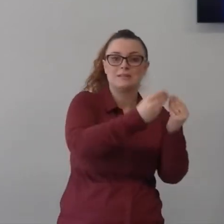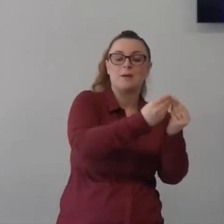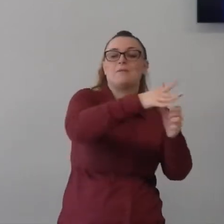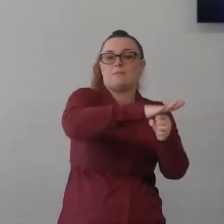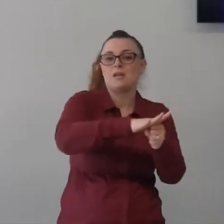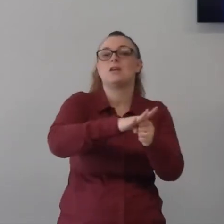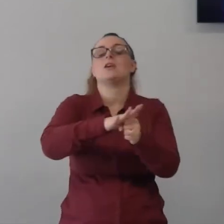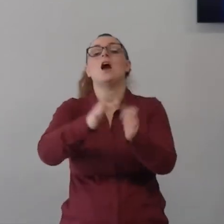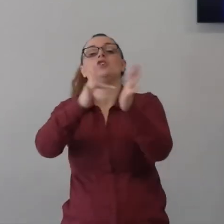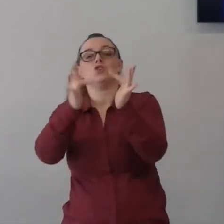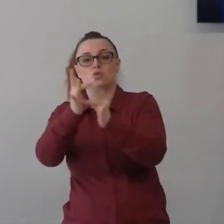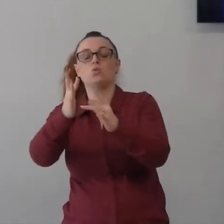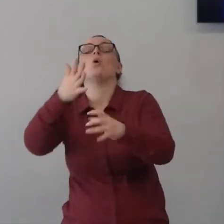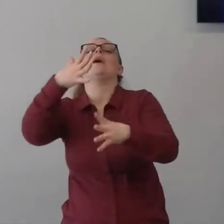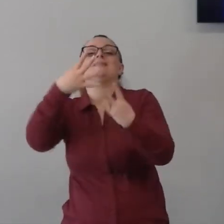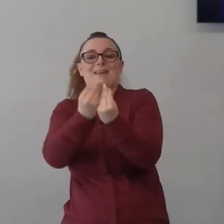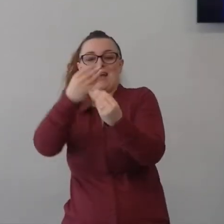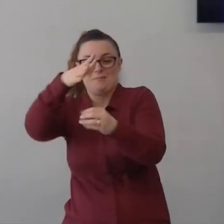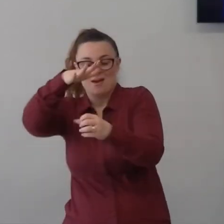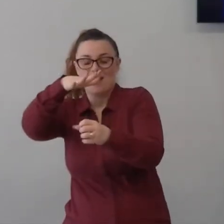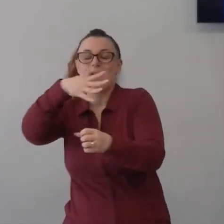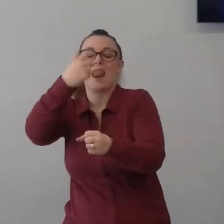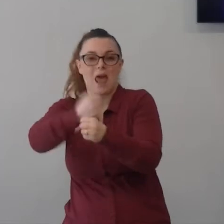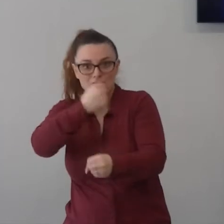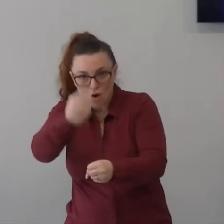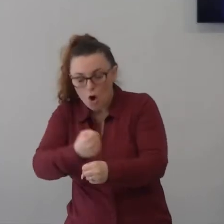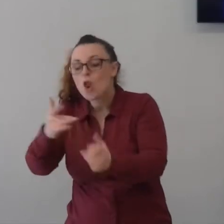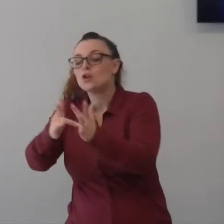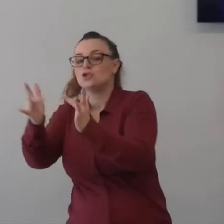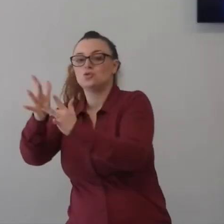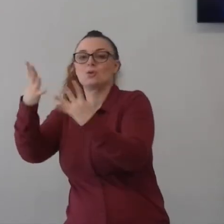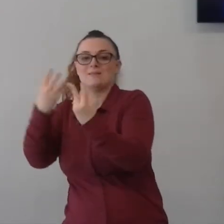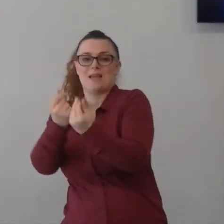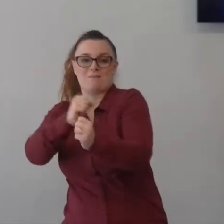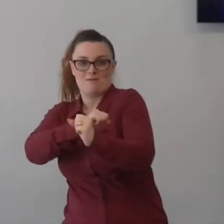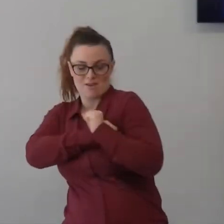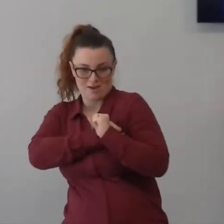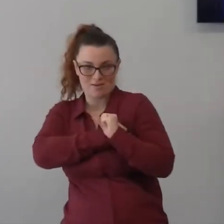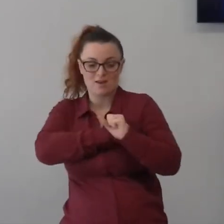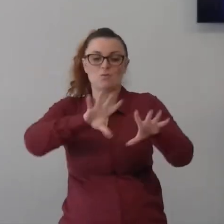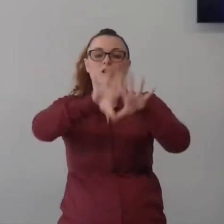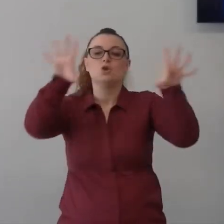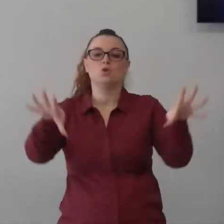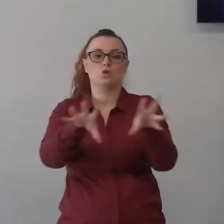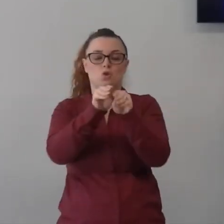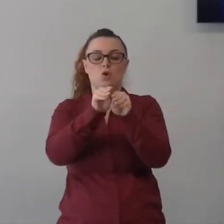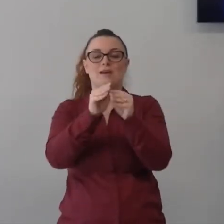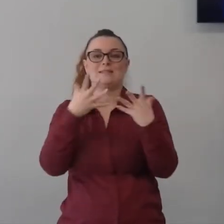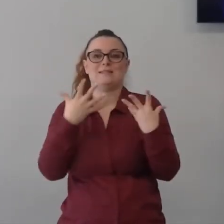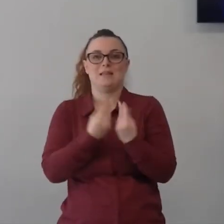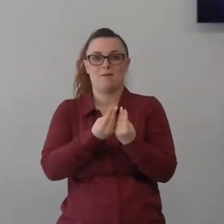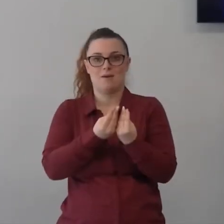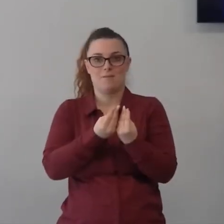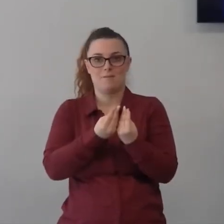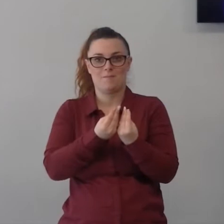Gesù è i miei amici Gesù è la mia fede Gesù deve essere al centro di